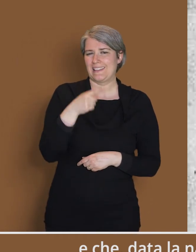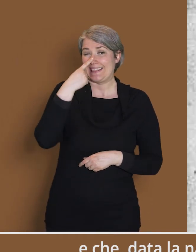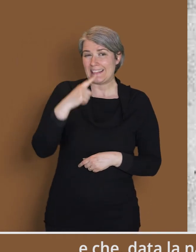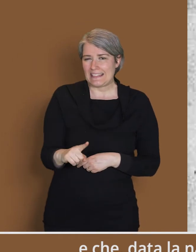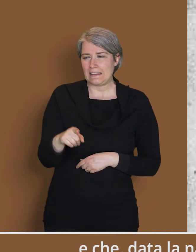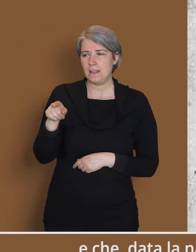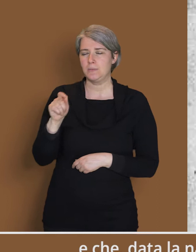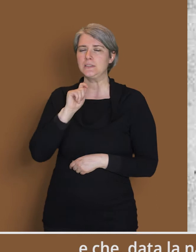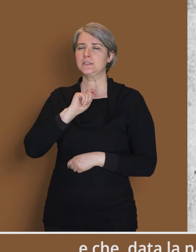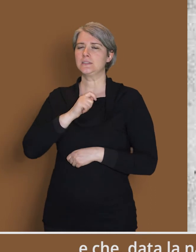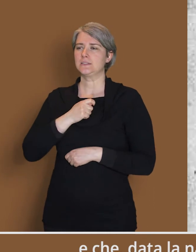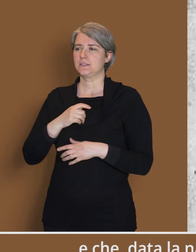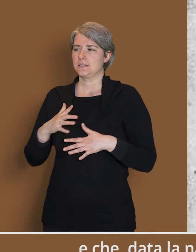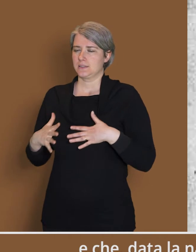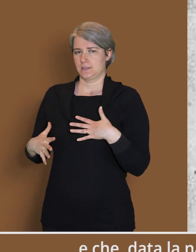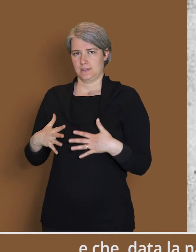suo tormento.